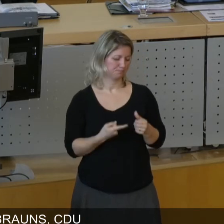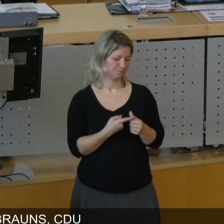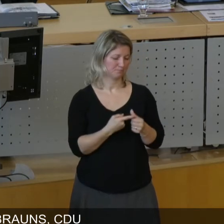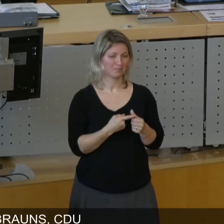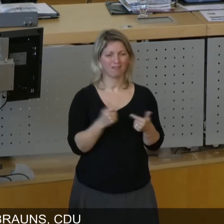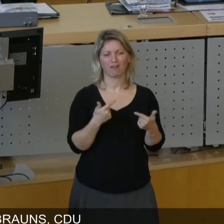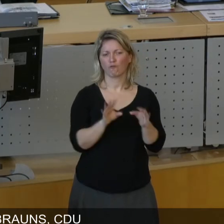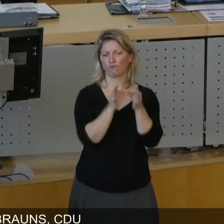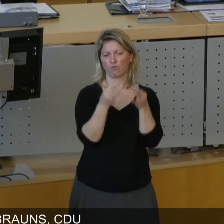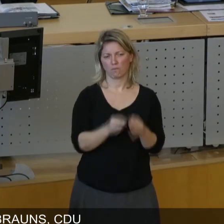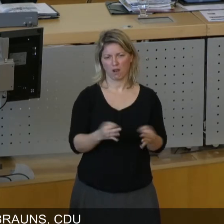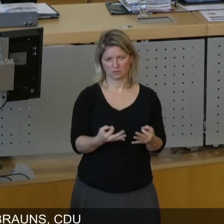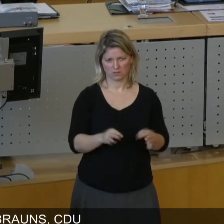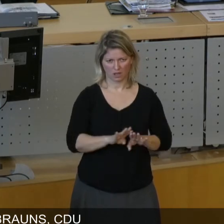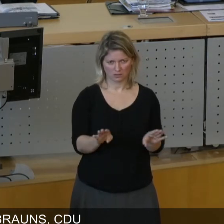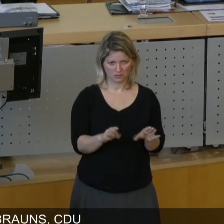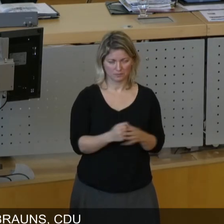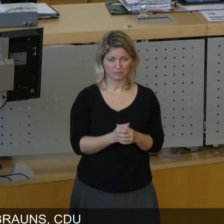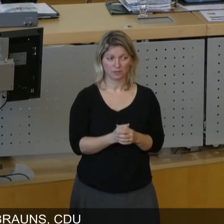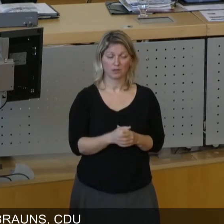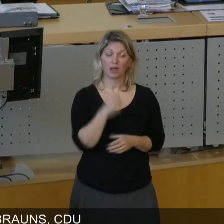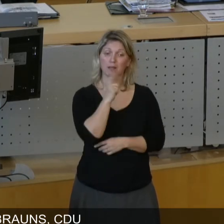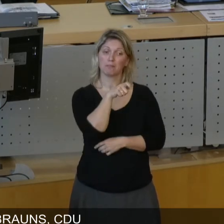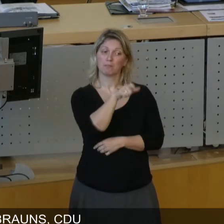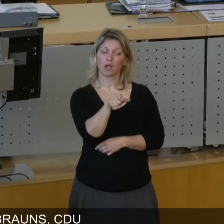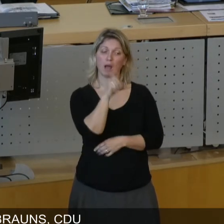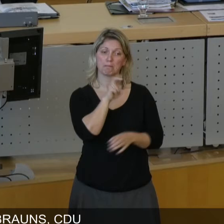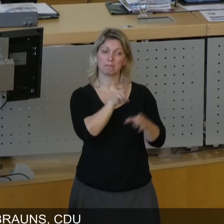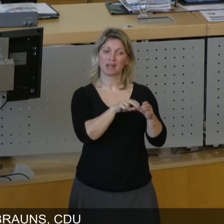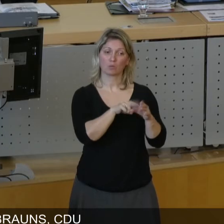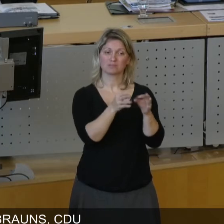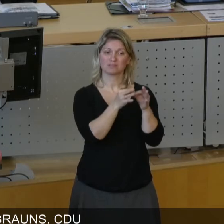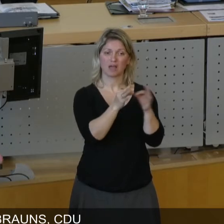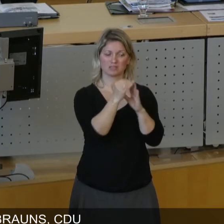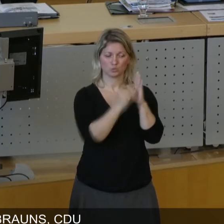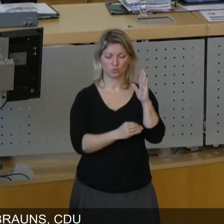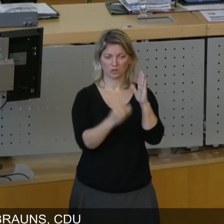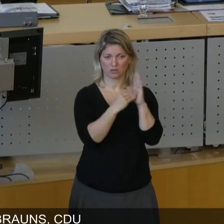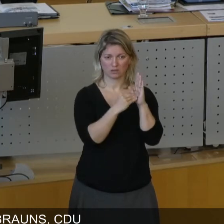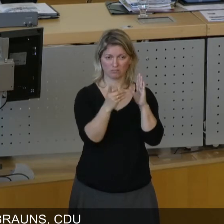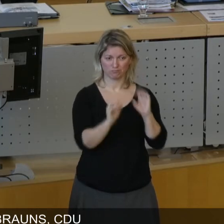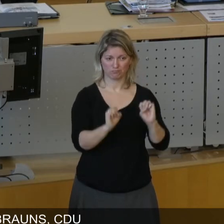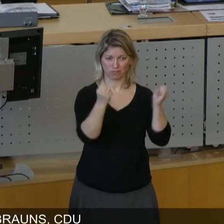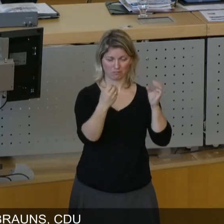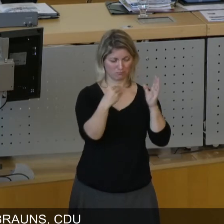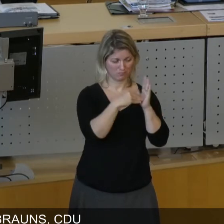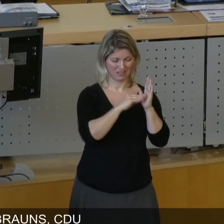formale Aspekte. Was Sie in der Bürgerbeteiligungssatzung dort geschaffen haben, und ich nenne das durchaus ein